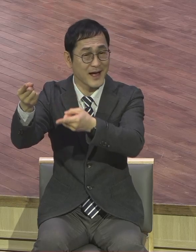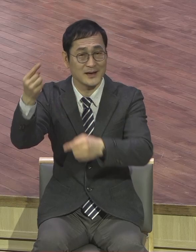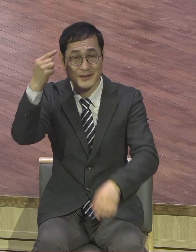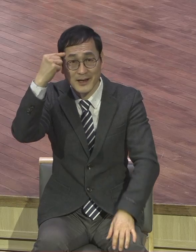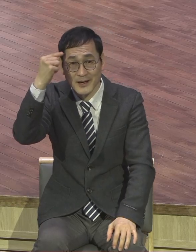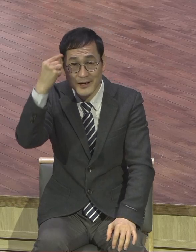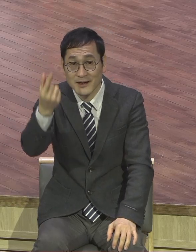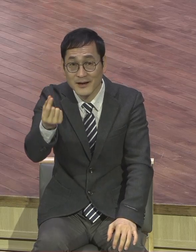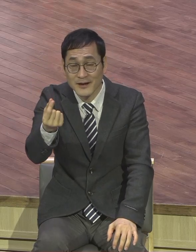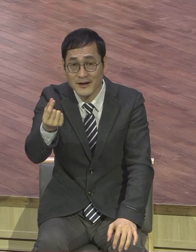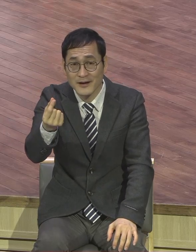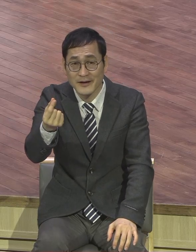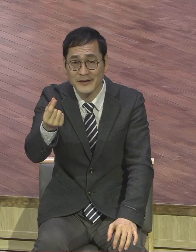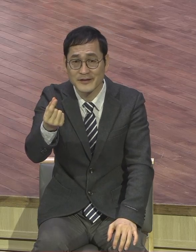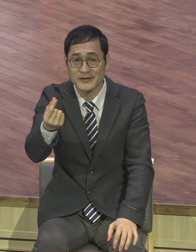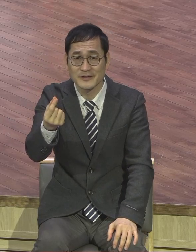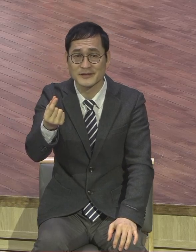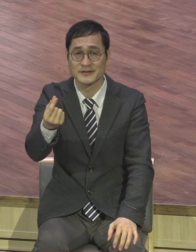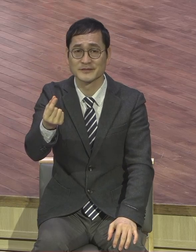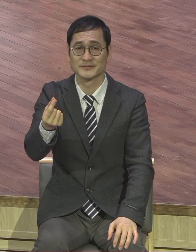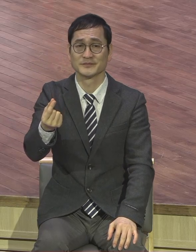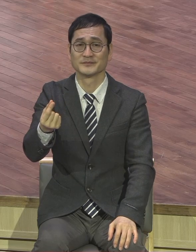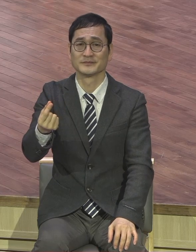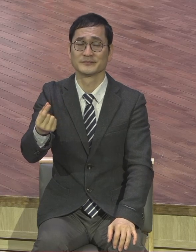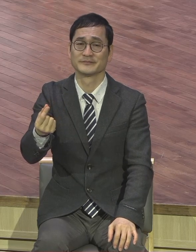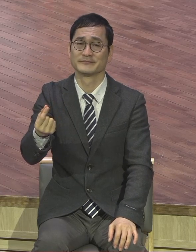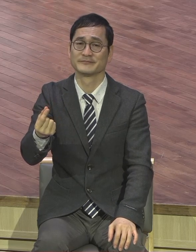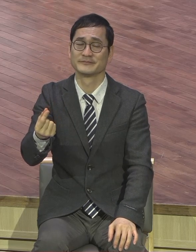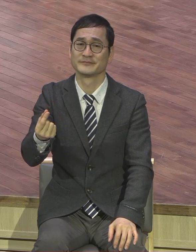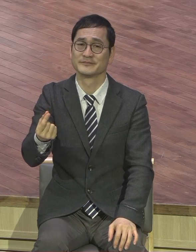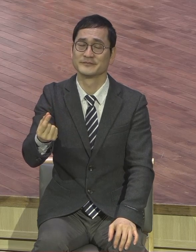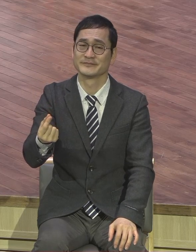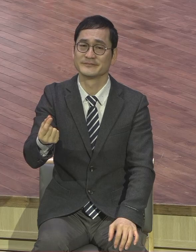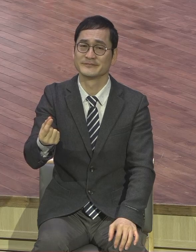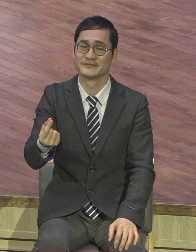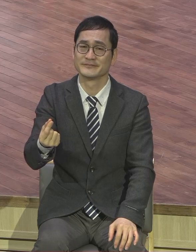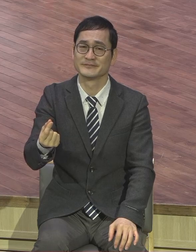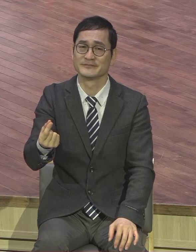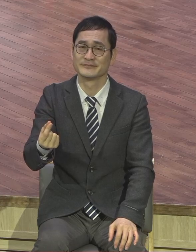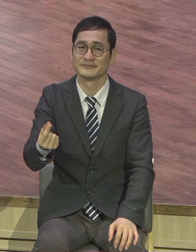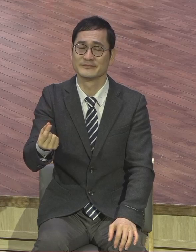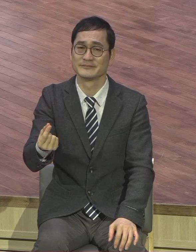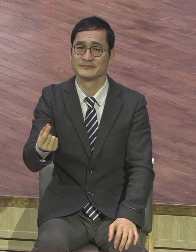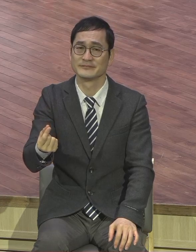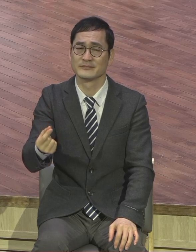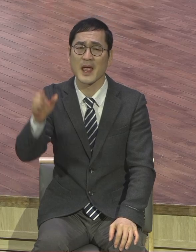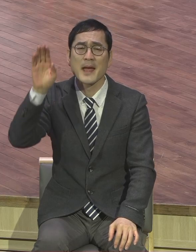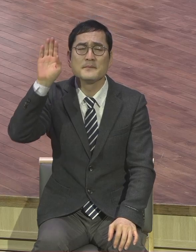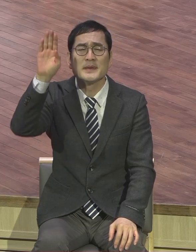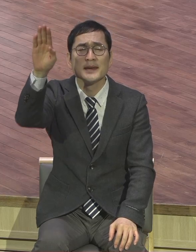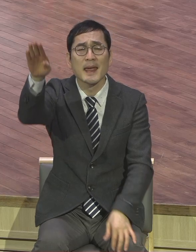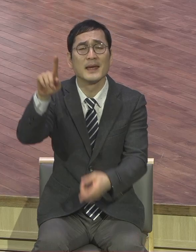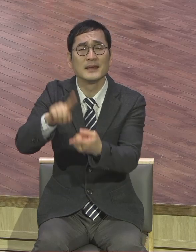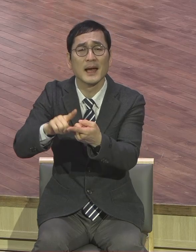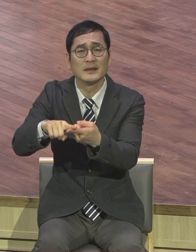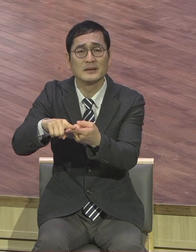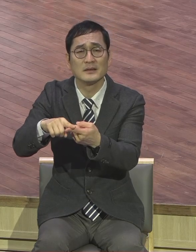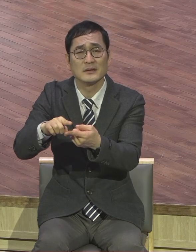계시는 그곳. 우리 부모님이 계시는 그곳. 그런데 그 의미는 말할 것도 없지만 그보다도 성경에서는